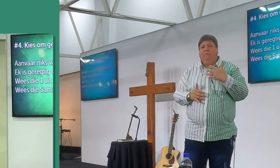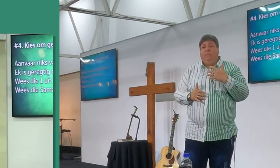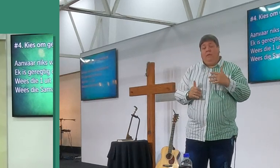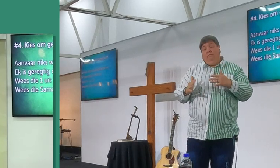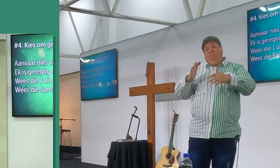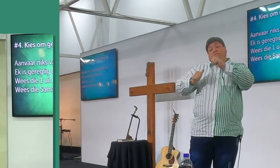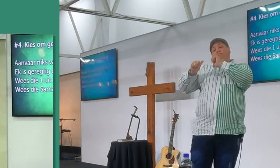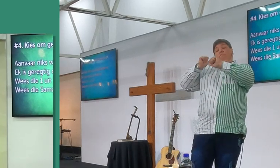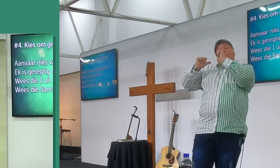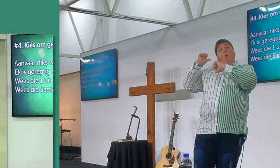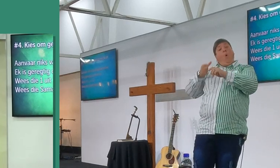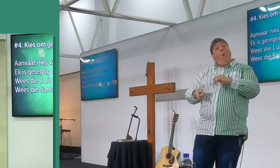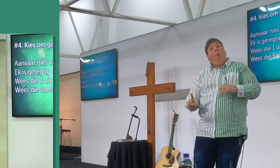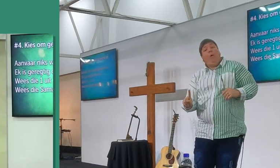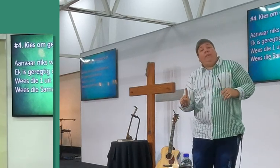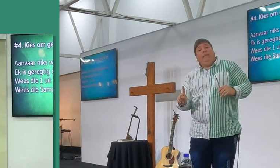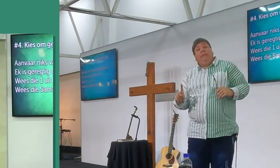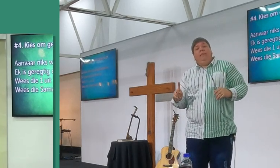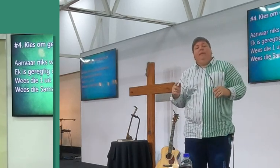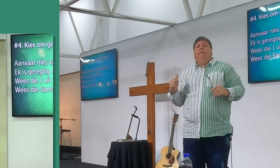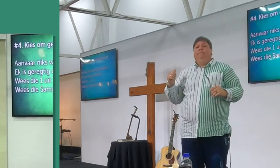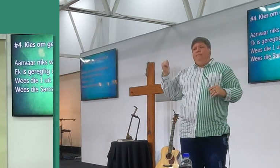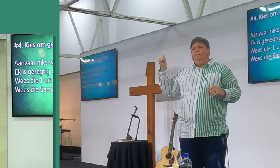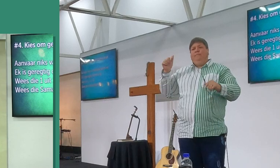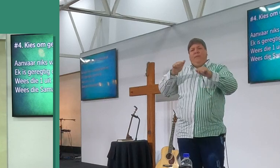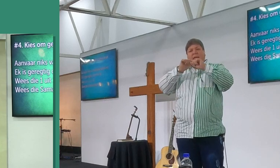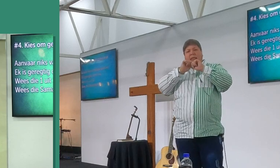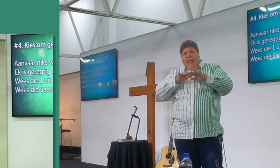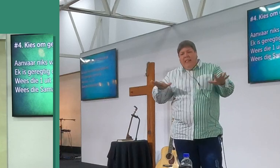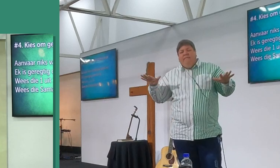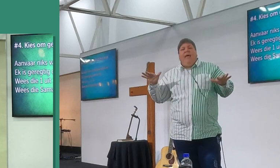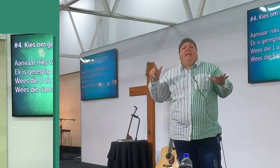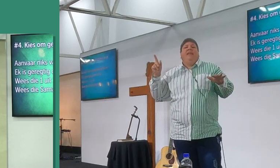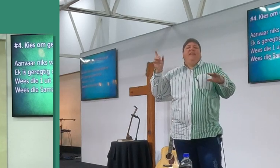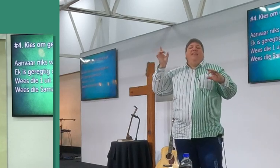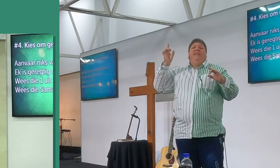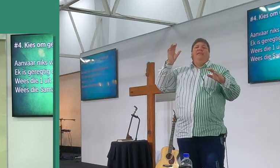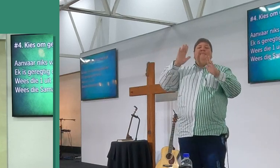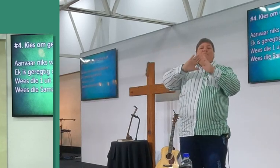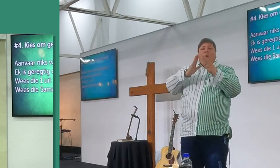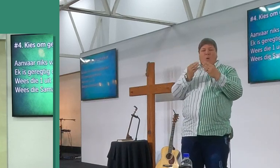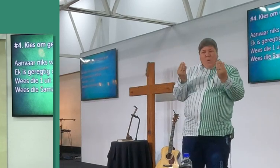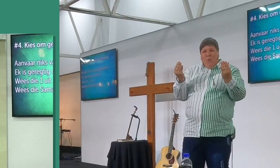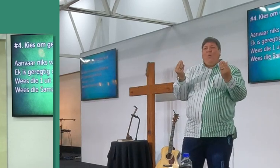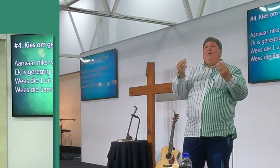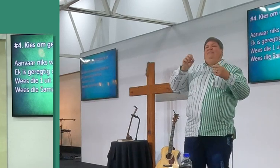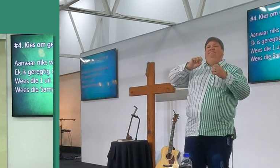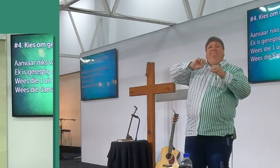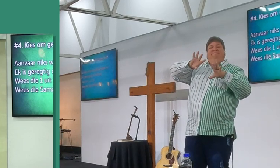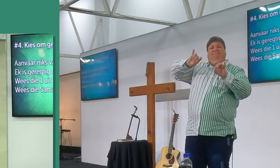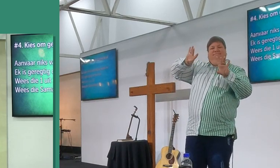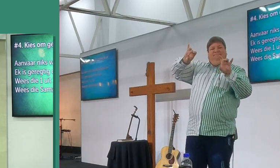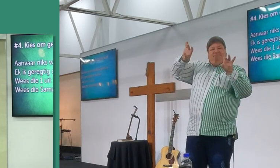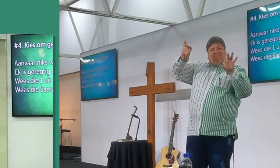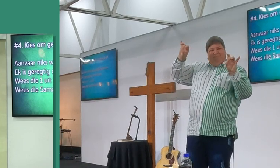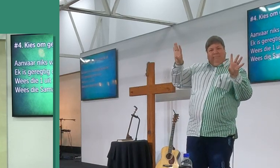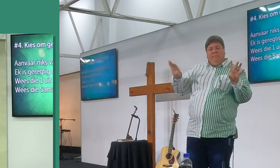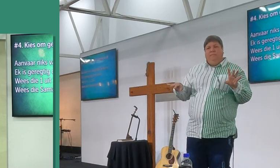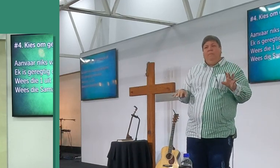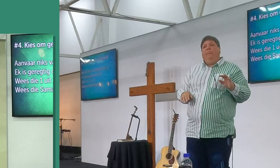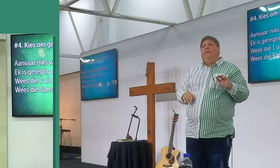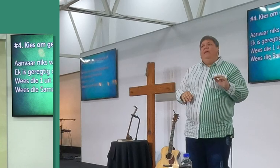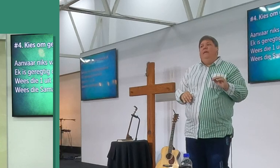eergister oogend, man, ons soek netwerk geleend, ons hoop so dat iemand ons boekies vat, en dit namens ons springt,